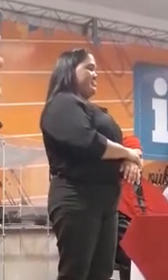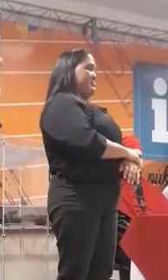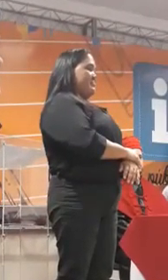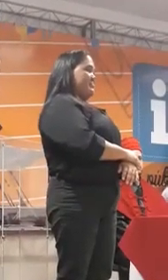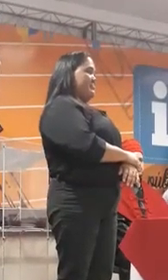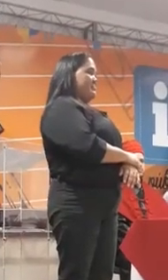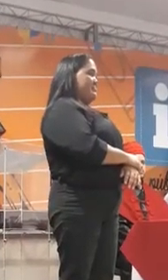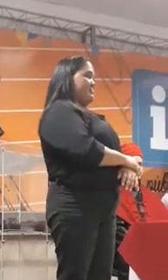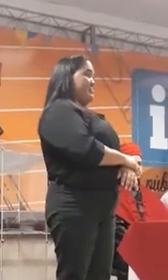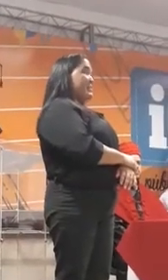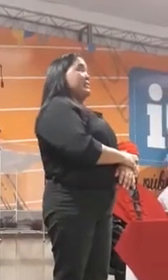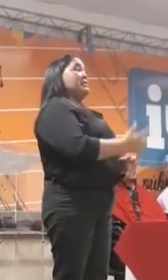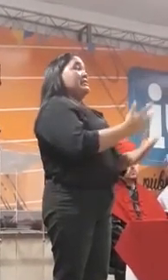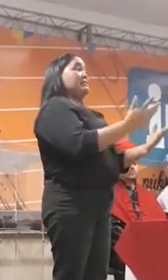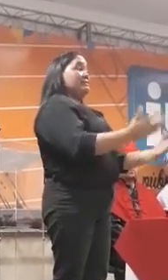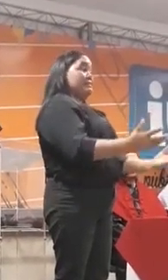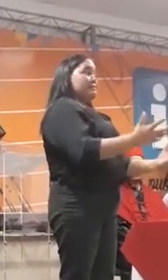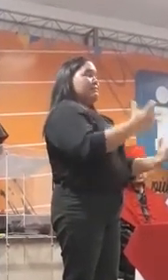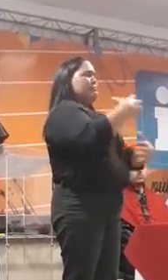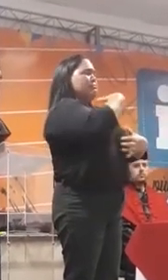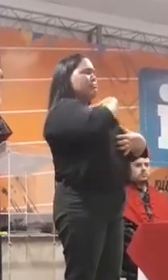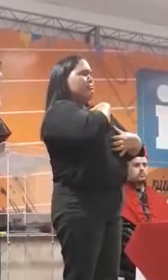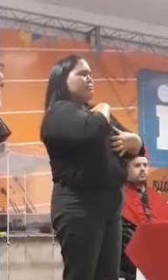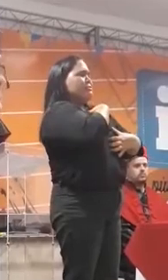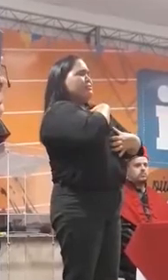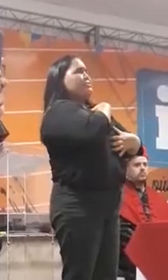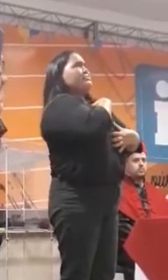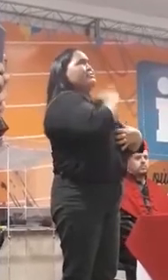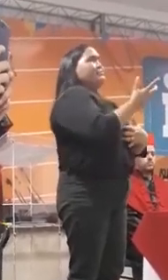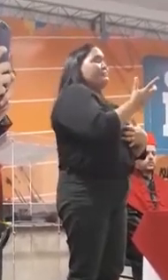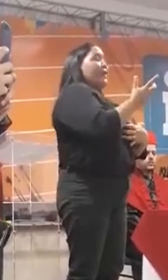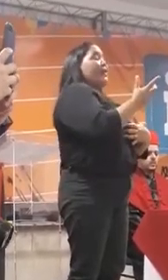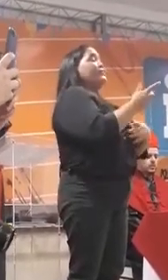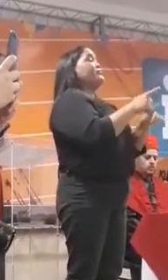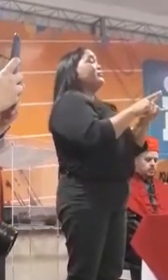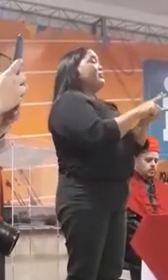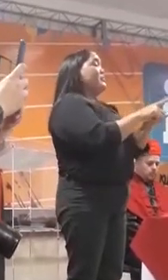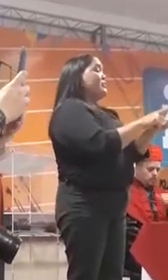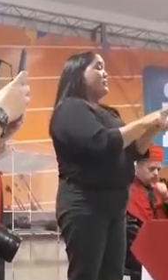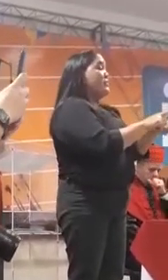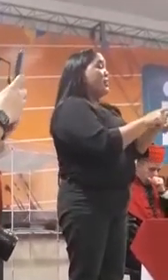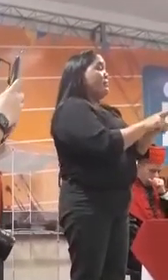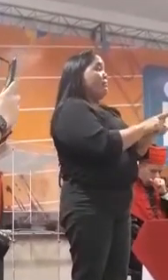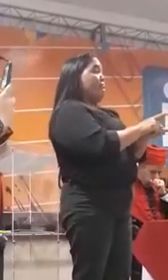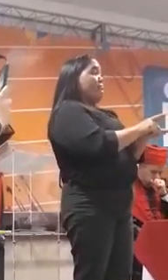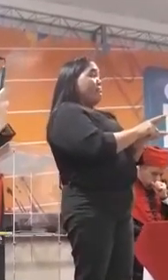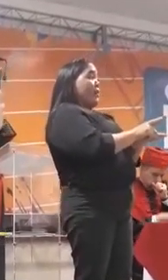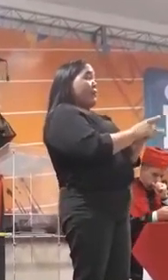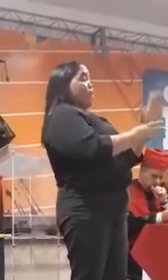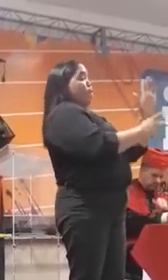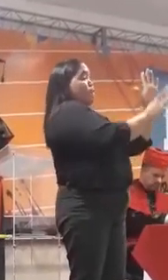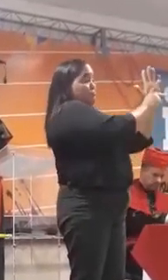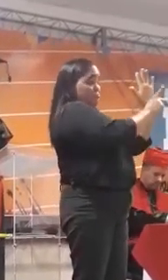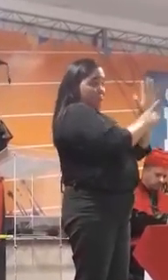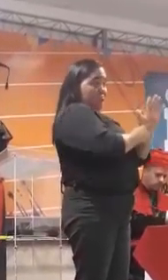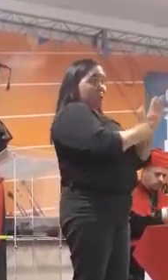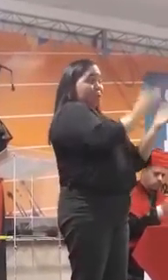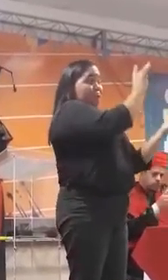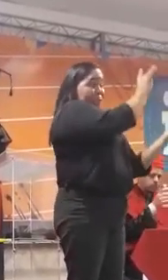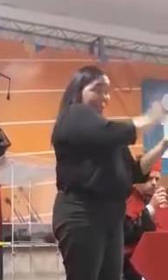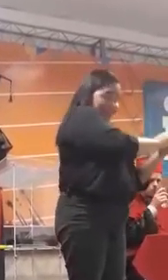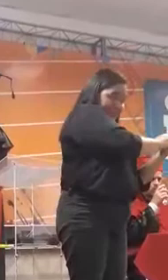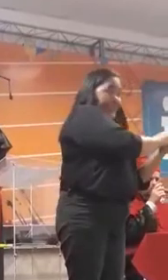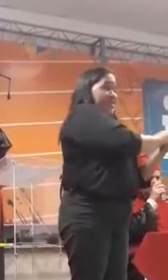Que teve sensibilidade, generosidade e honrou sua promessa oferecendo a todos nós, filhos de